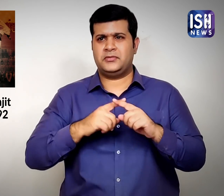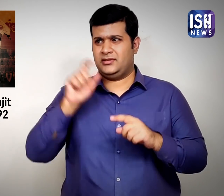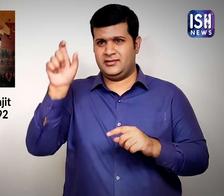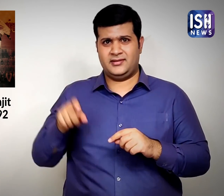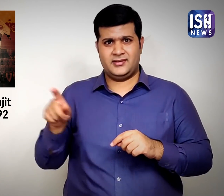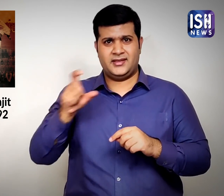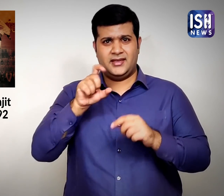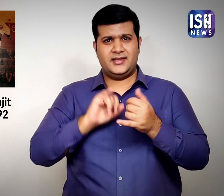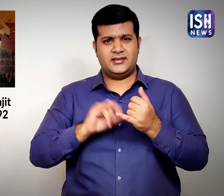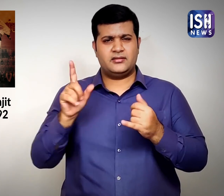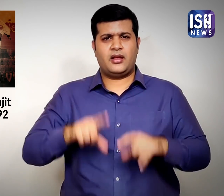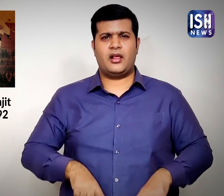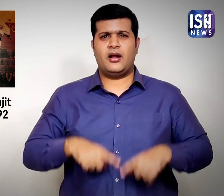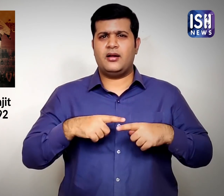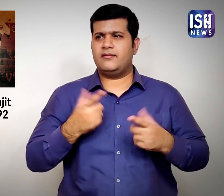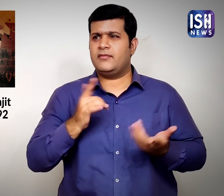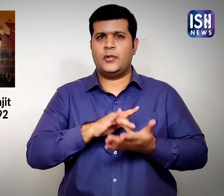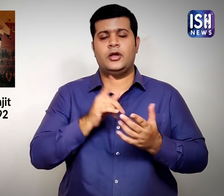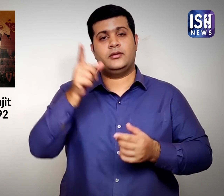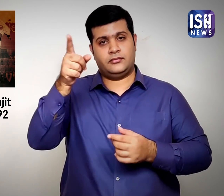वे हिमाचल प्रदेश के उना में रहते थे